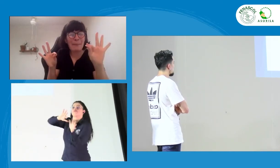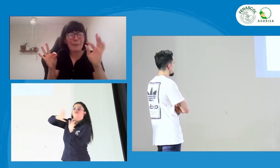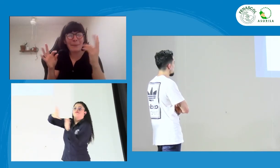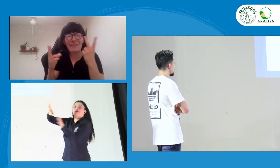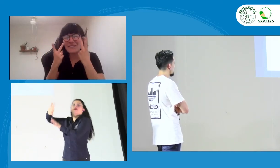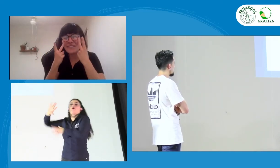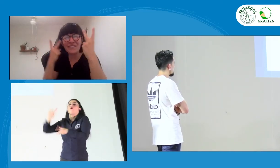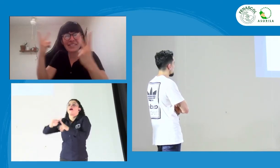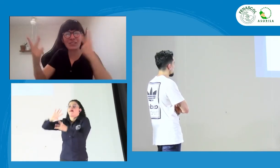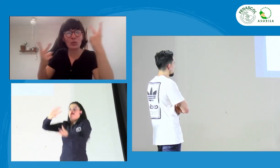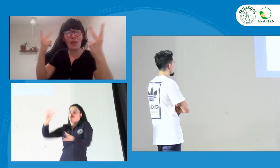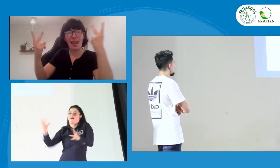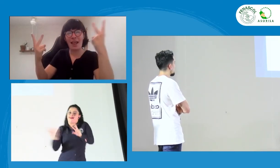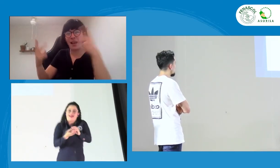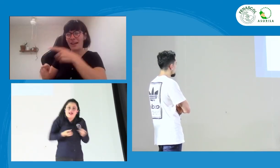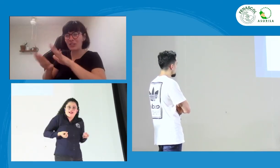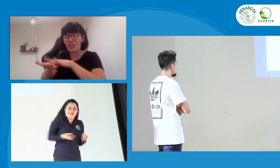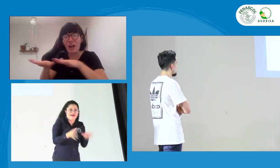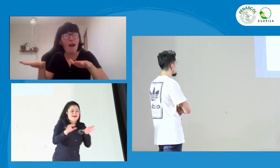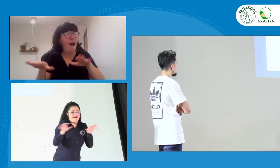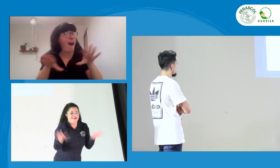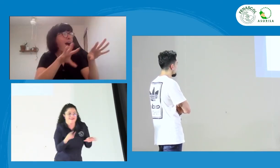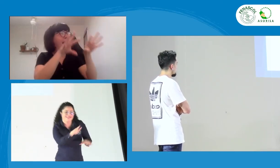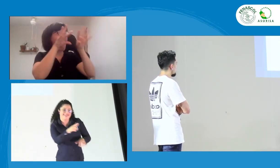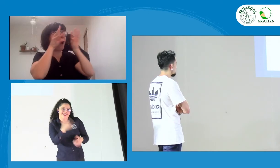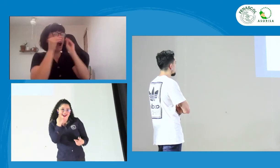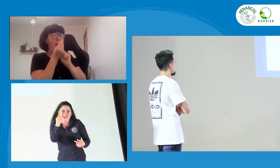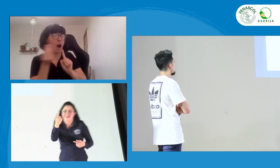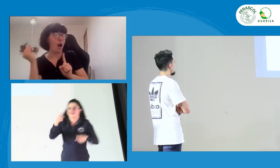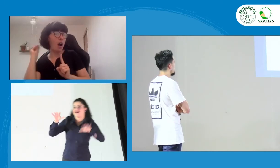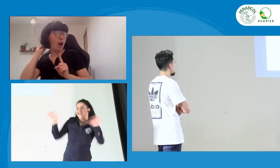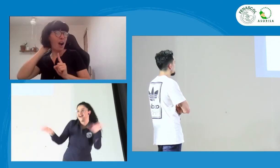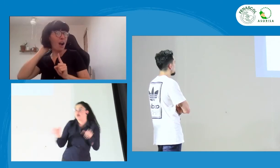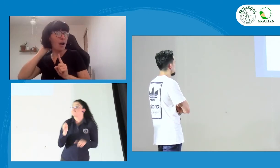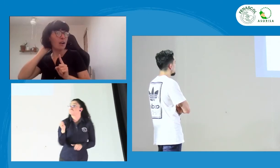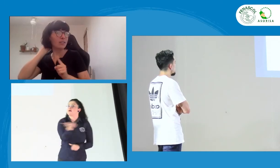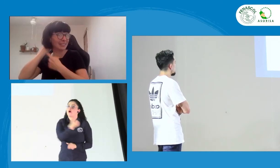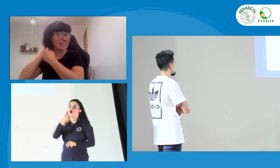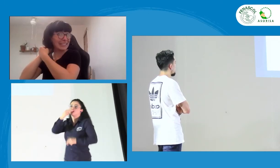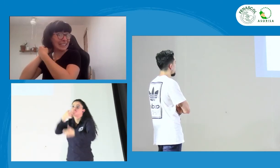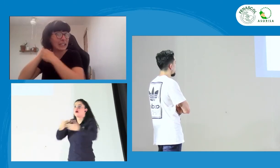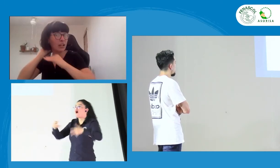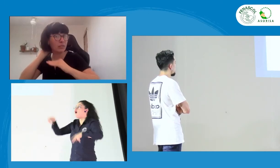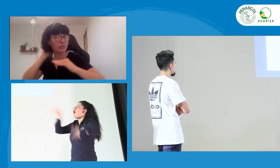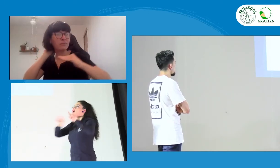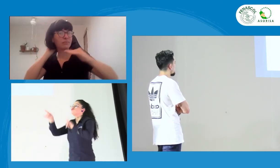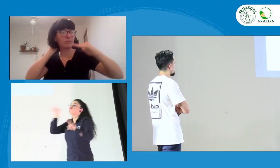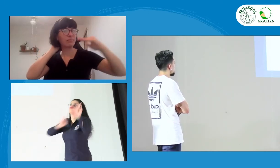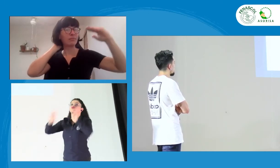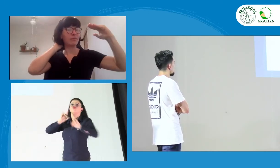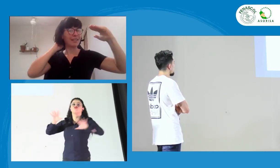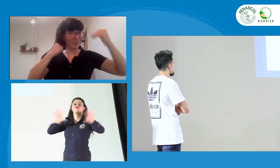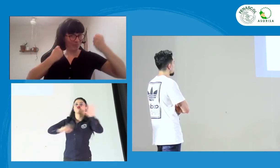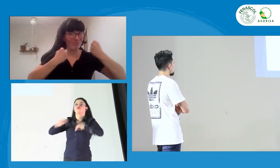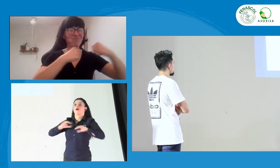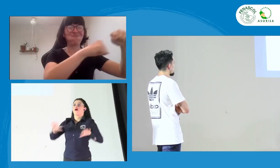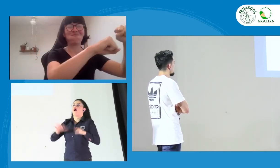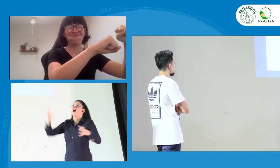llevarlo a su propia lengua, a su propio uso de la lengua cuando son niños. Y que esto se graba en su mente, ¿no?